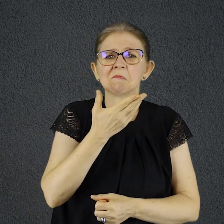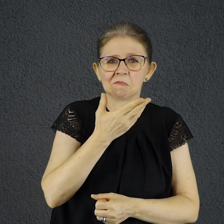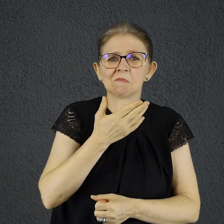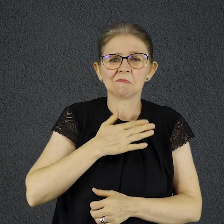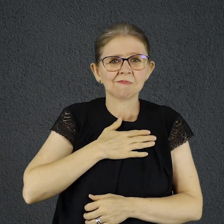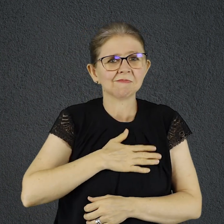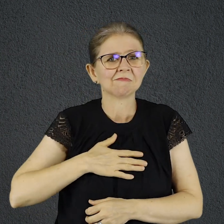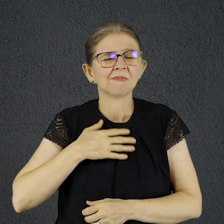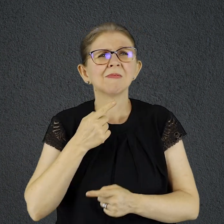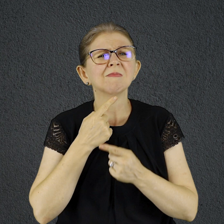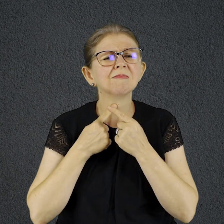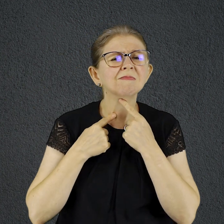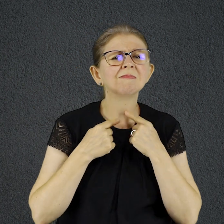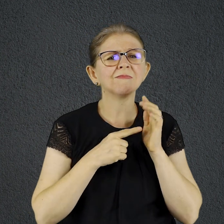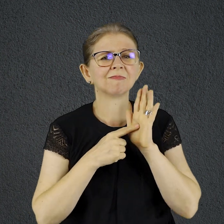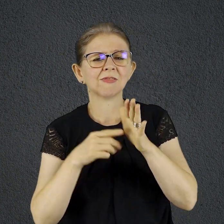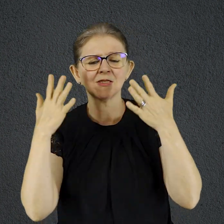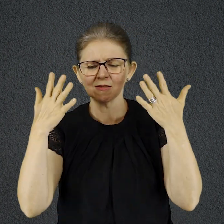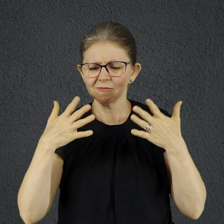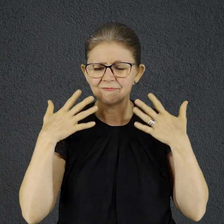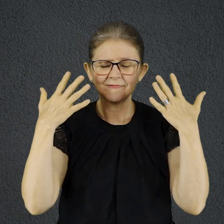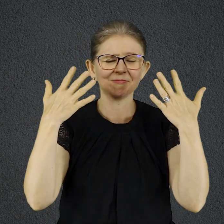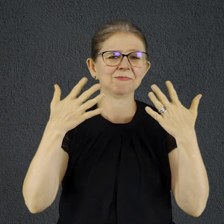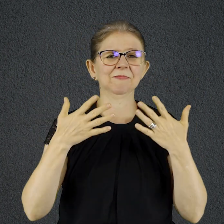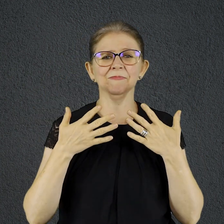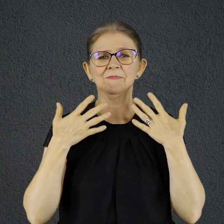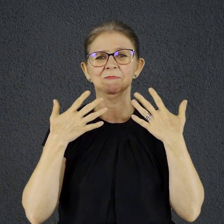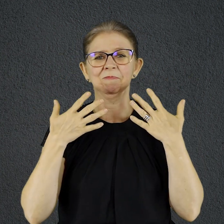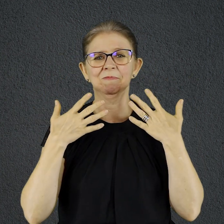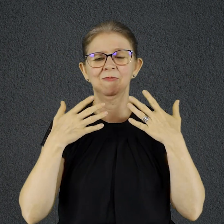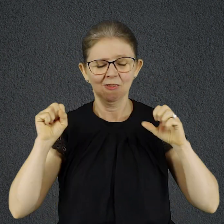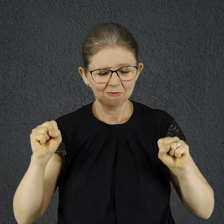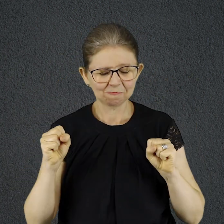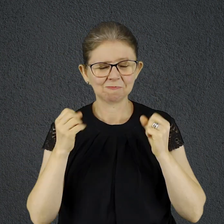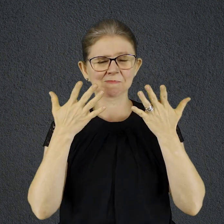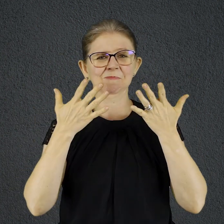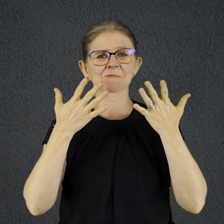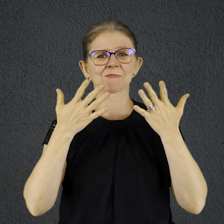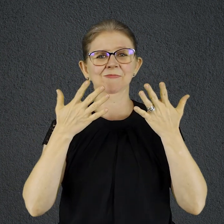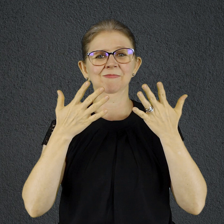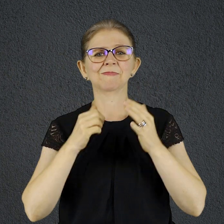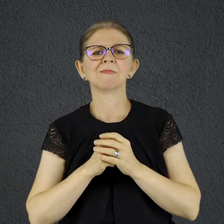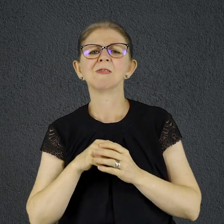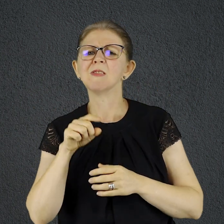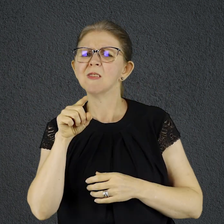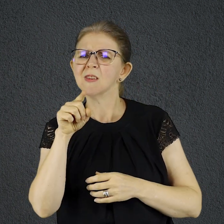ALEGRIA CONTENTAMENTO JÚBILO SATISFAÇÃO VOCÊ JÁ IMAGINOU SENTIR TUDO ISSO EM